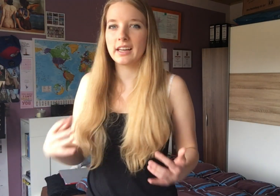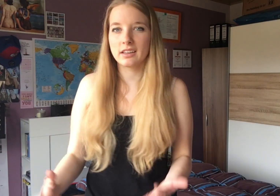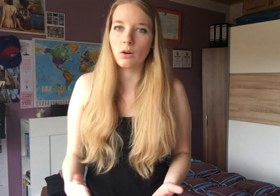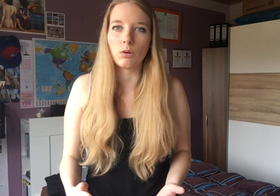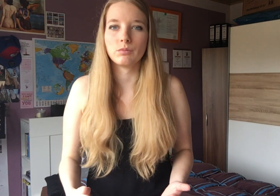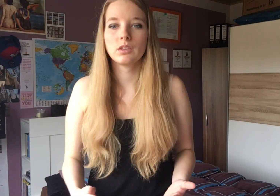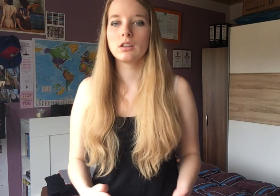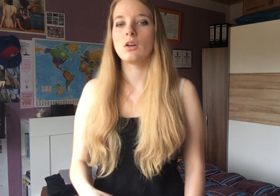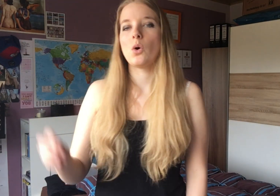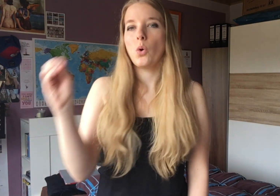hierher hingekommen?